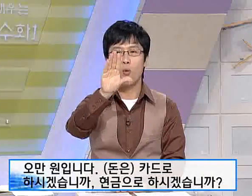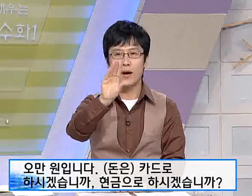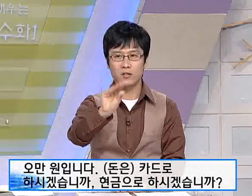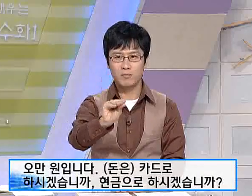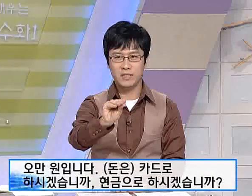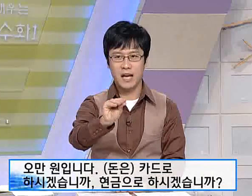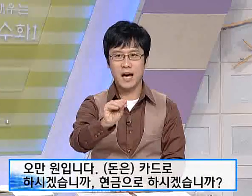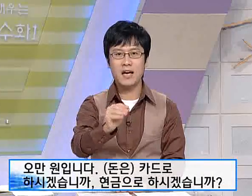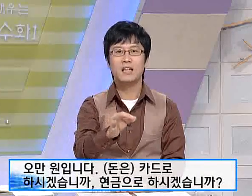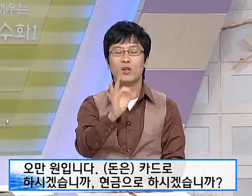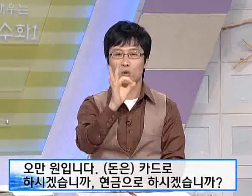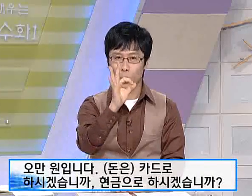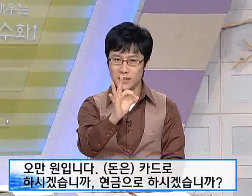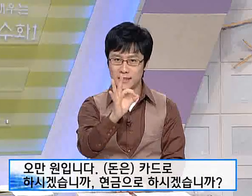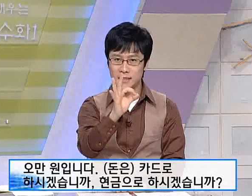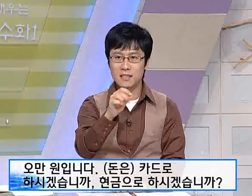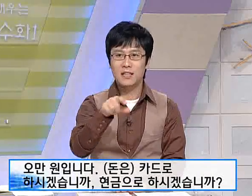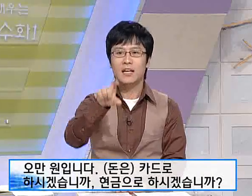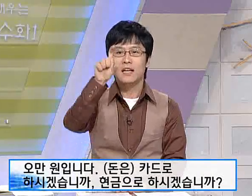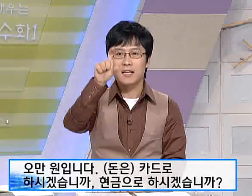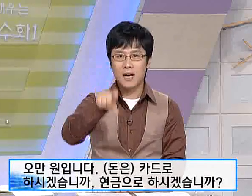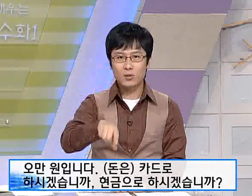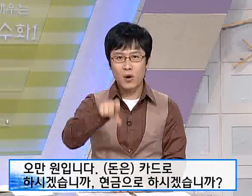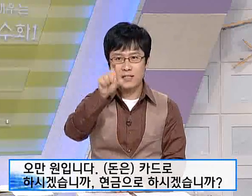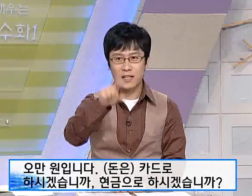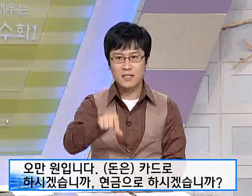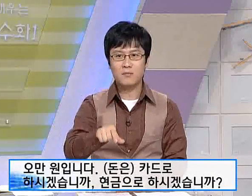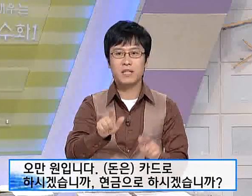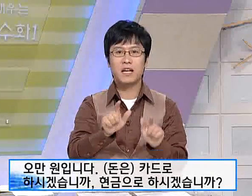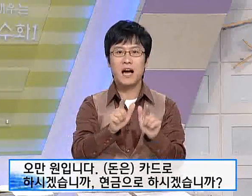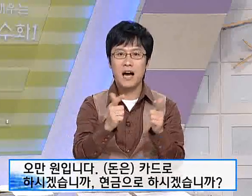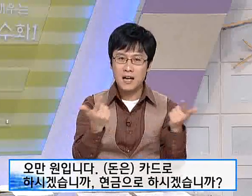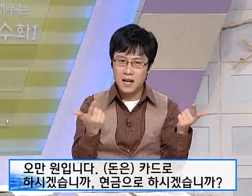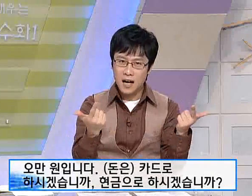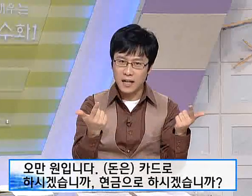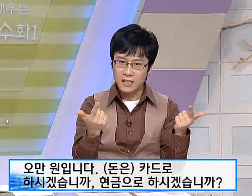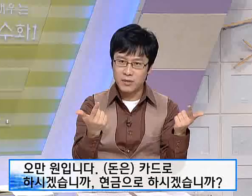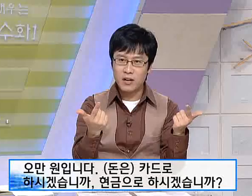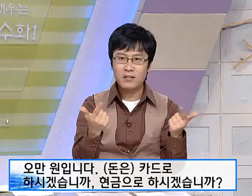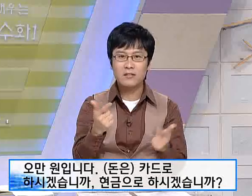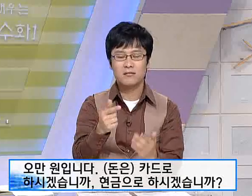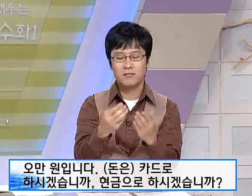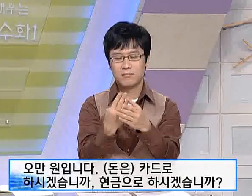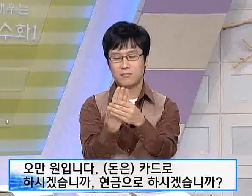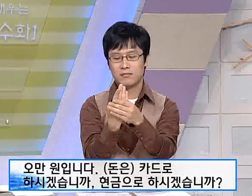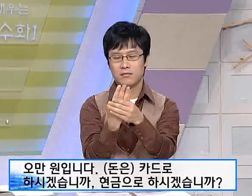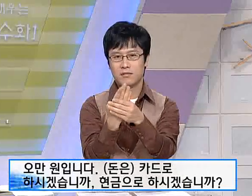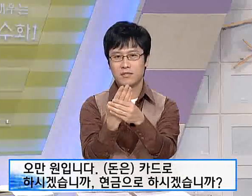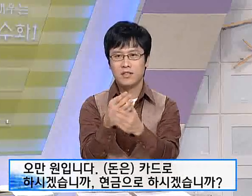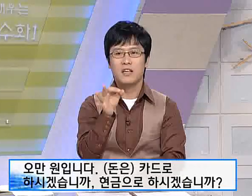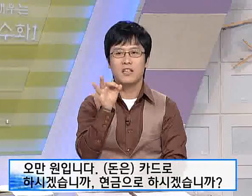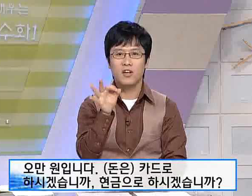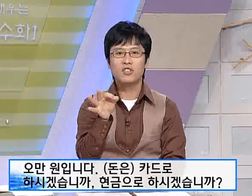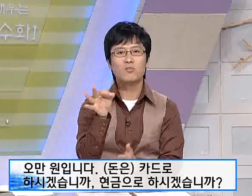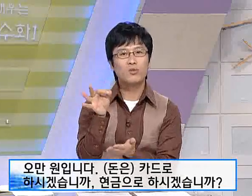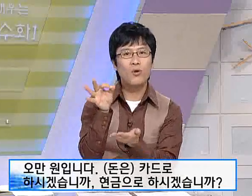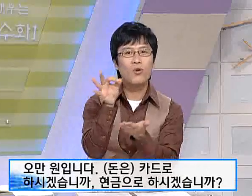5만원입니다. 돈은 카드로 하시겠습니까? 아니면 현금으로